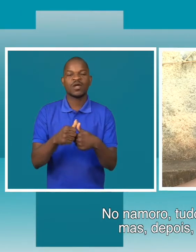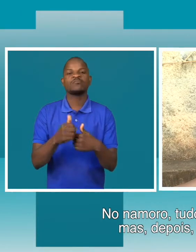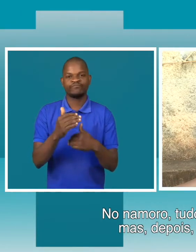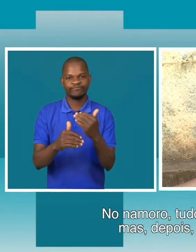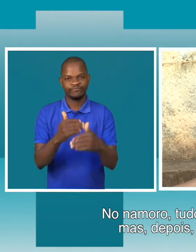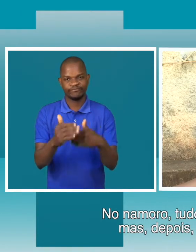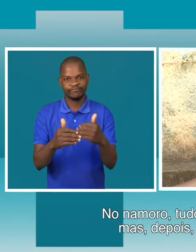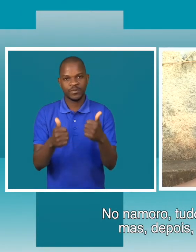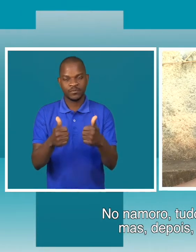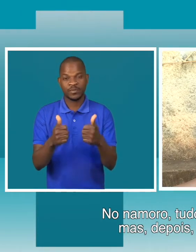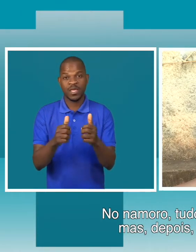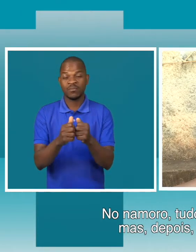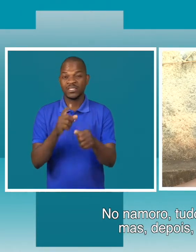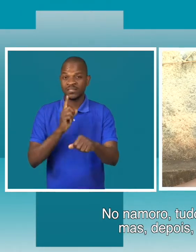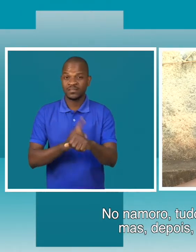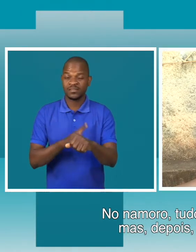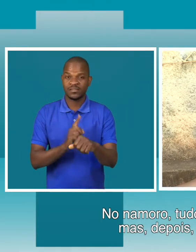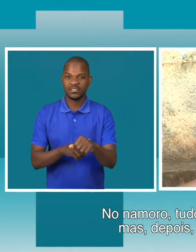Mas quando chega o tempo mesmo,